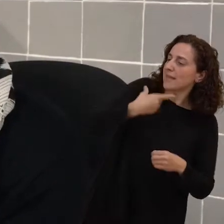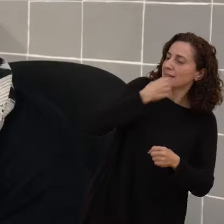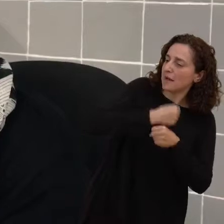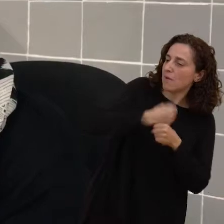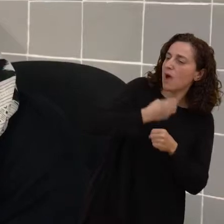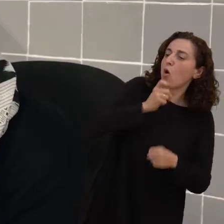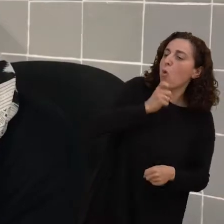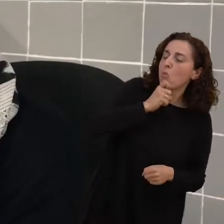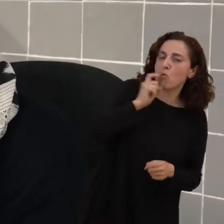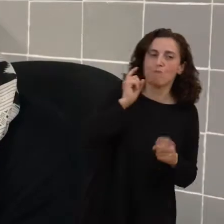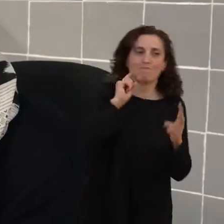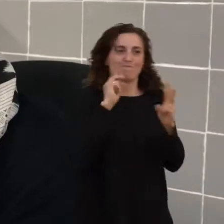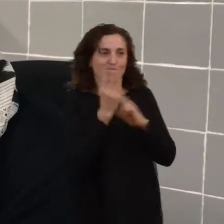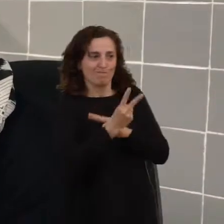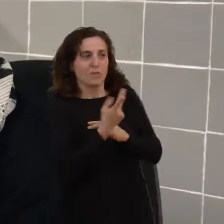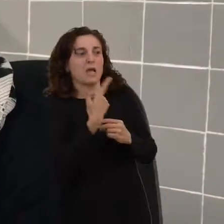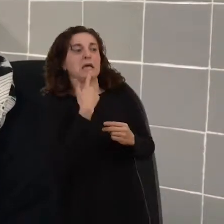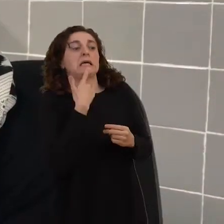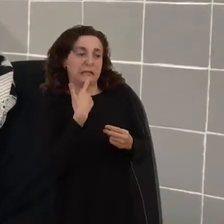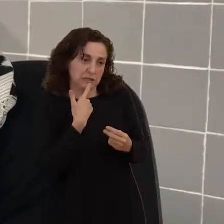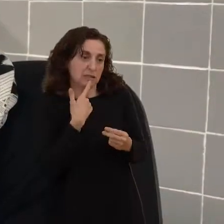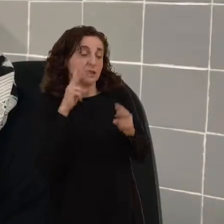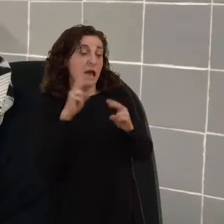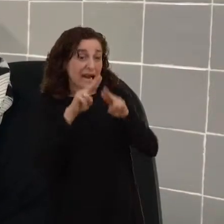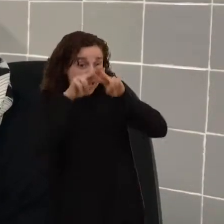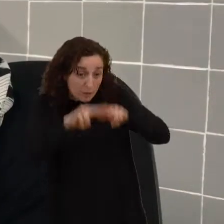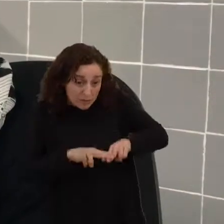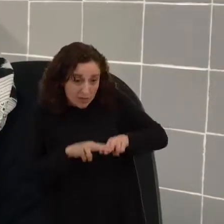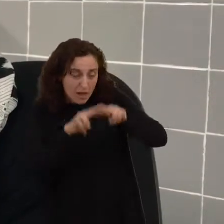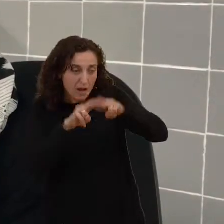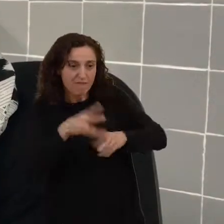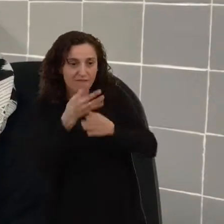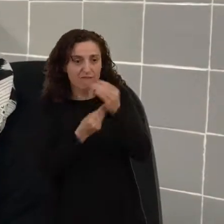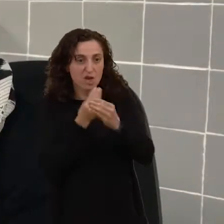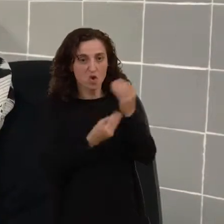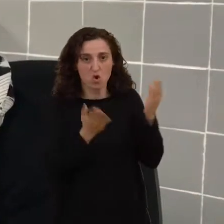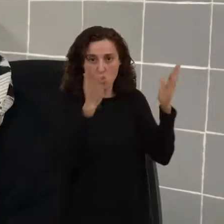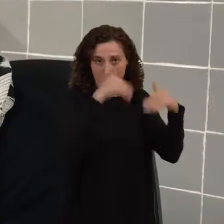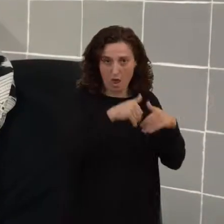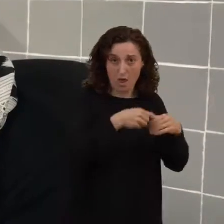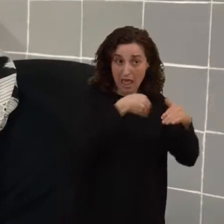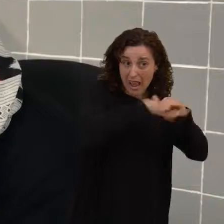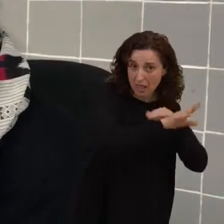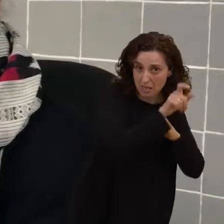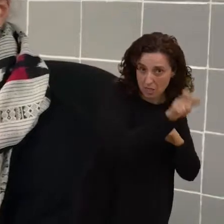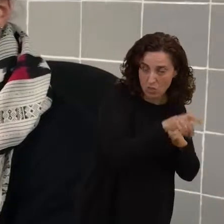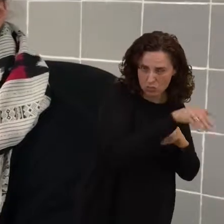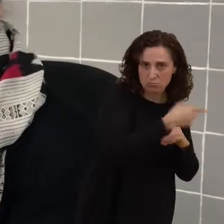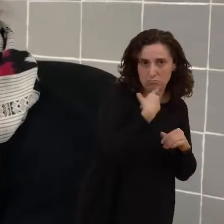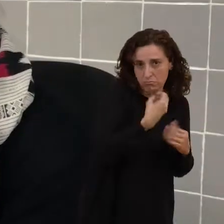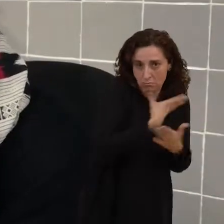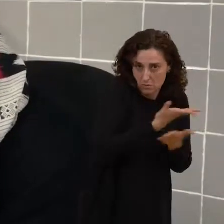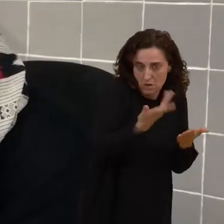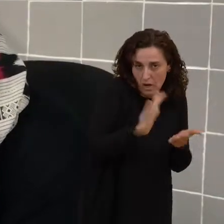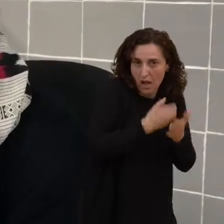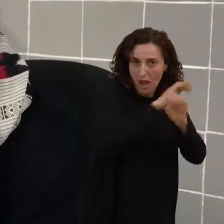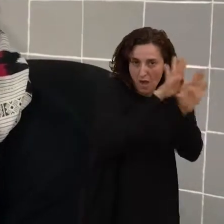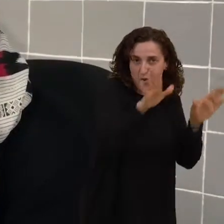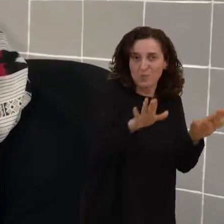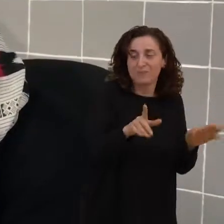cuando una vez que lo revisas, ves que no tienes errores, eso en enlatado. Y si es en directo, deberías